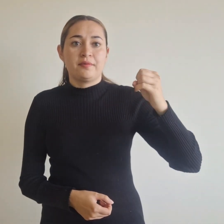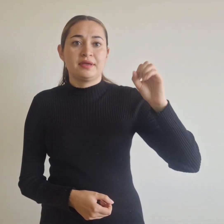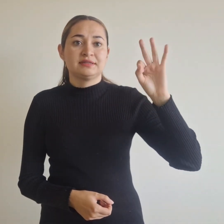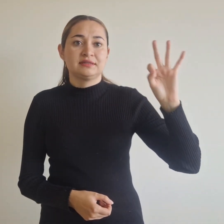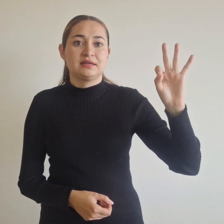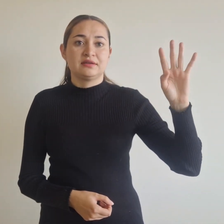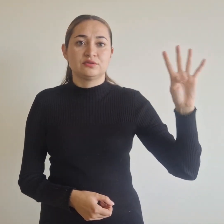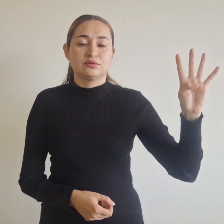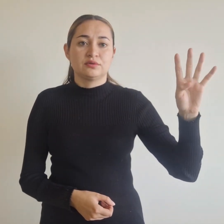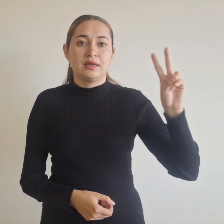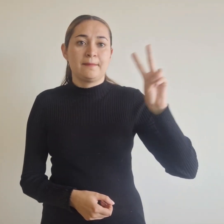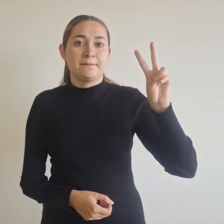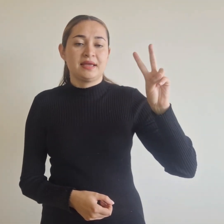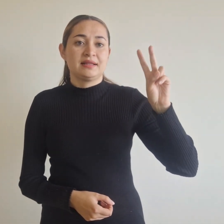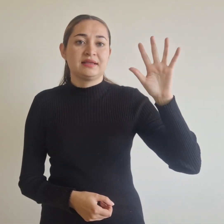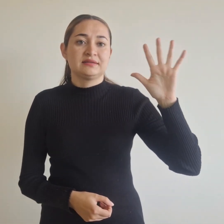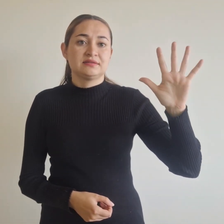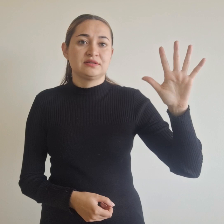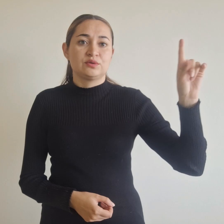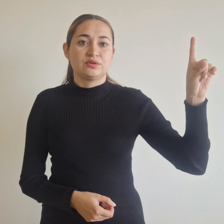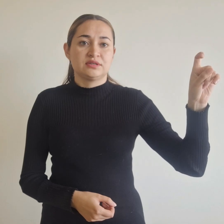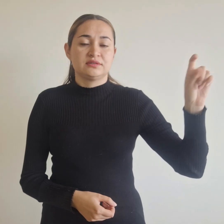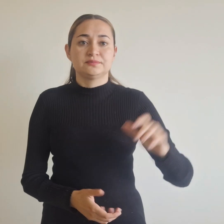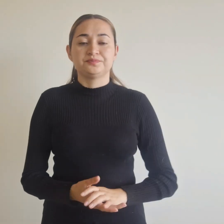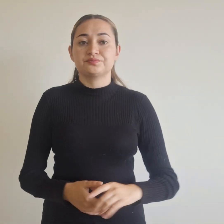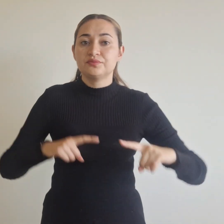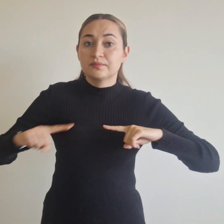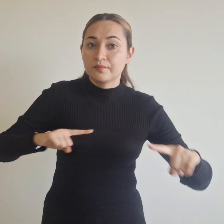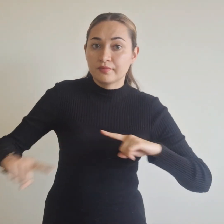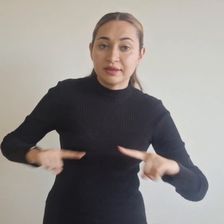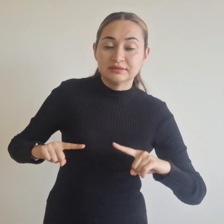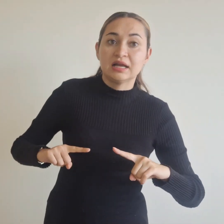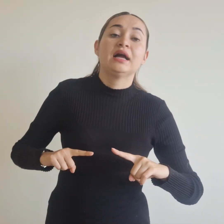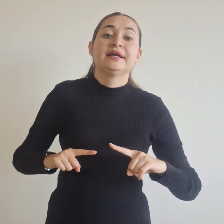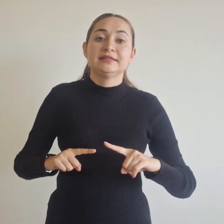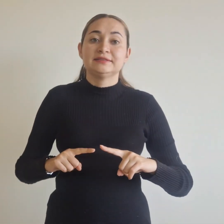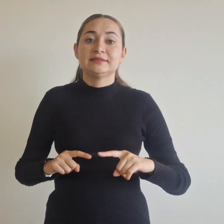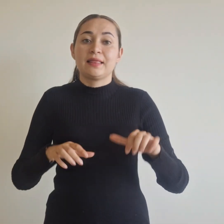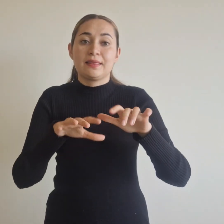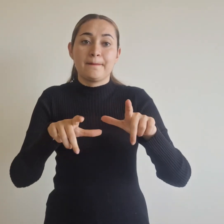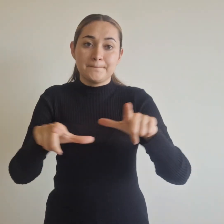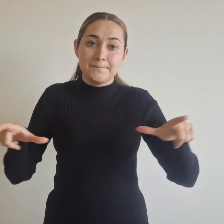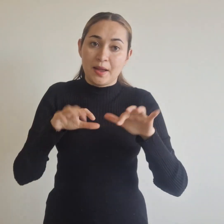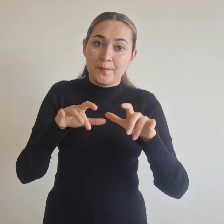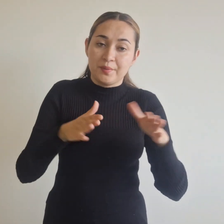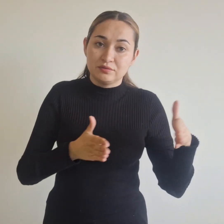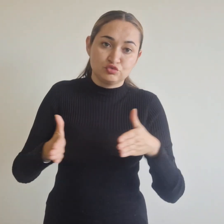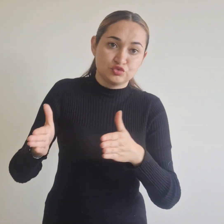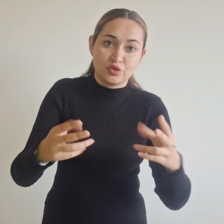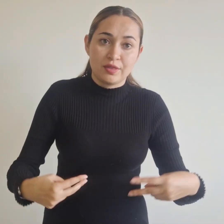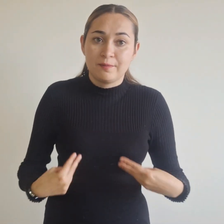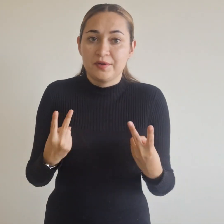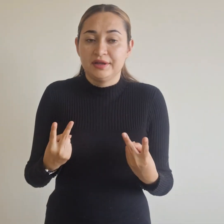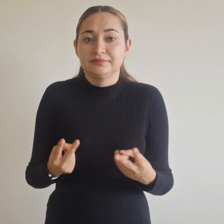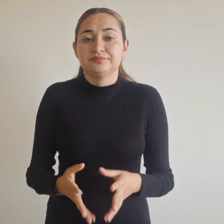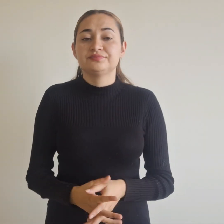viernes 5 y 6. La Administración Municipal y la Secretaría de Movilidad y Vida Territorial están